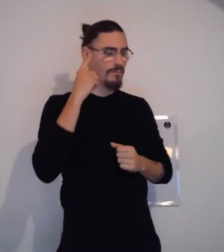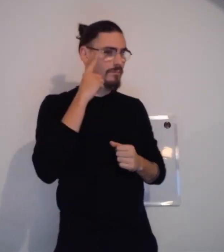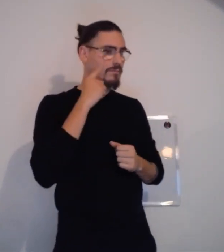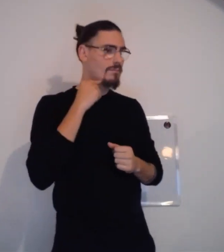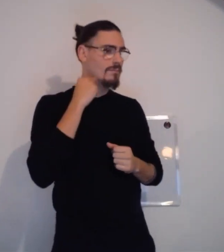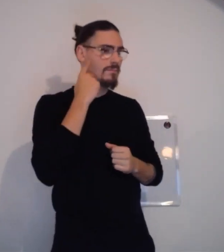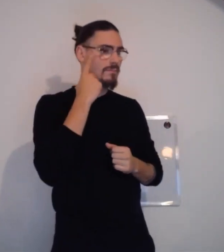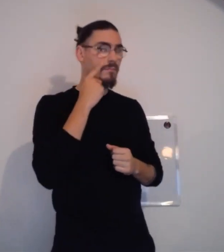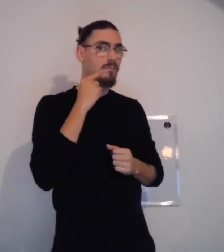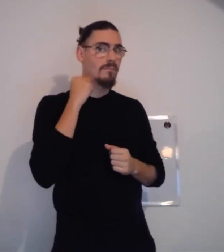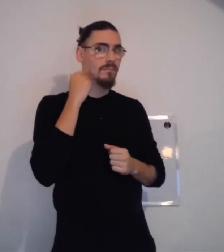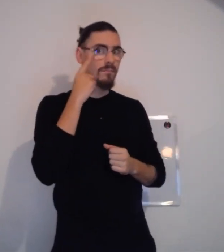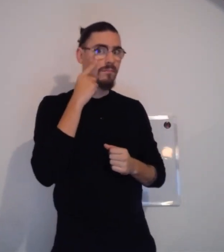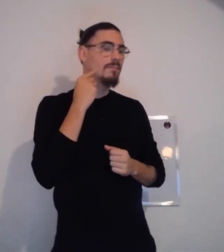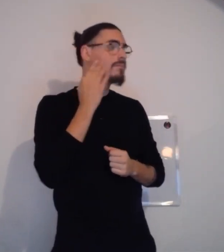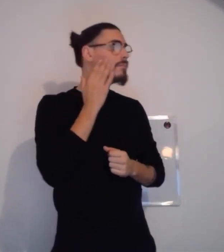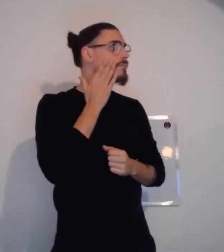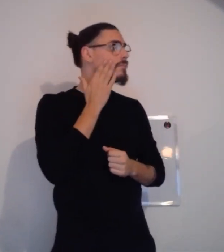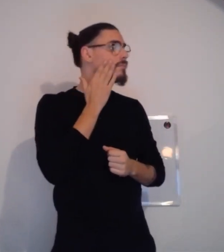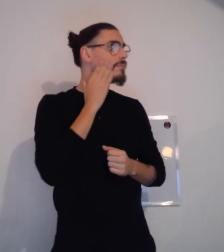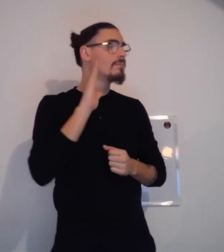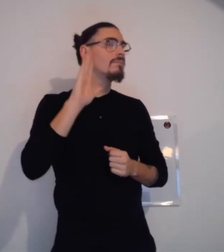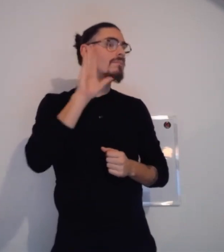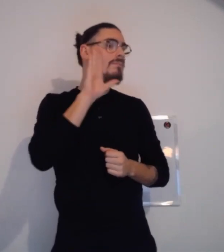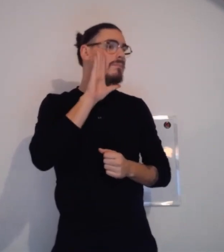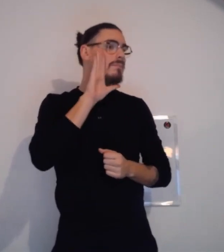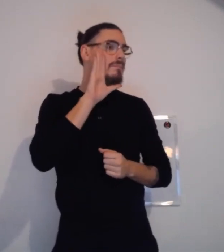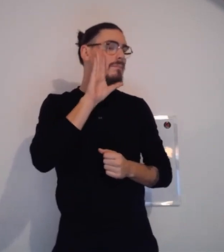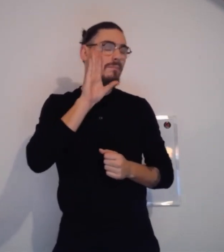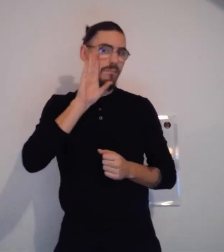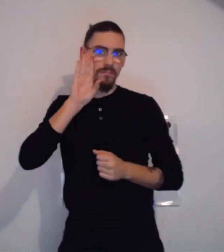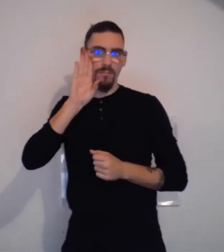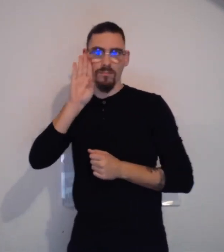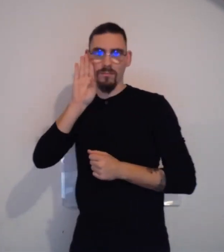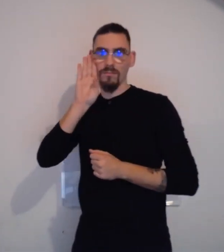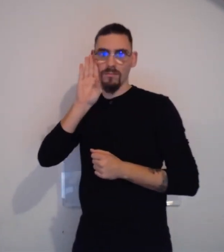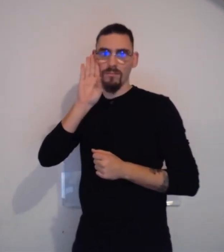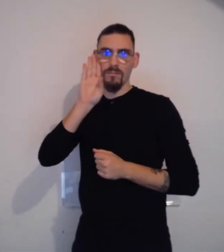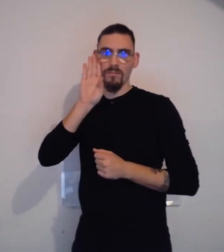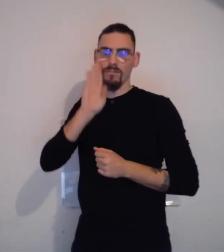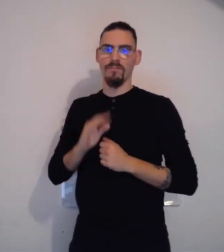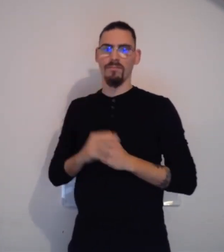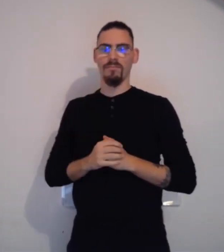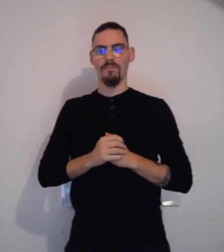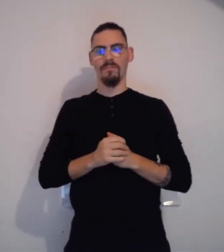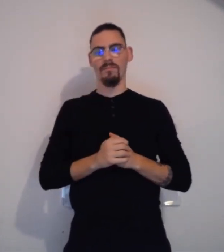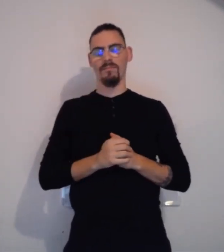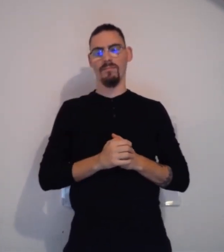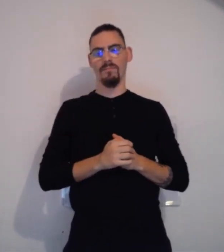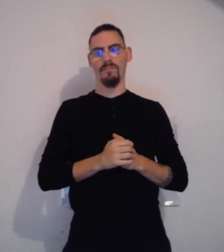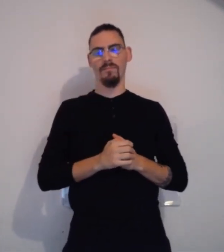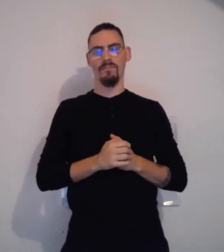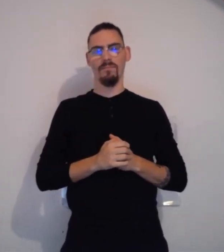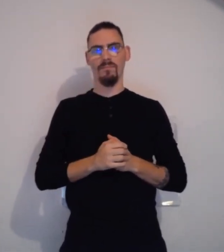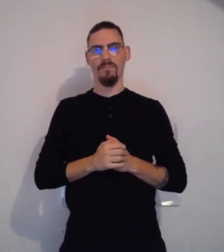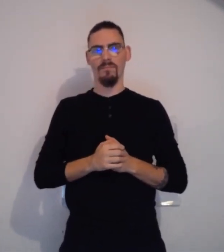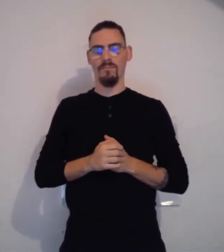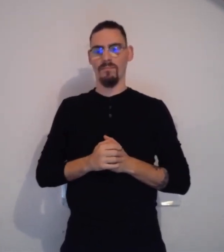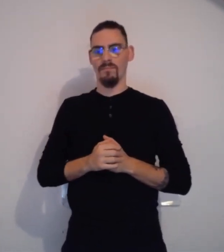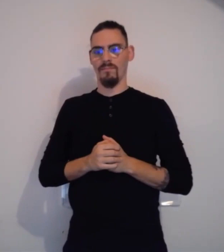nous allons le faire au niveau de la joue. On va le placer au niveau de la joue, comme ceci. La main, toujours vers l